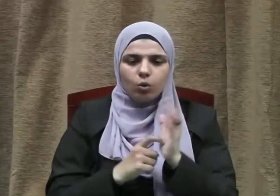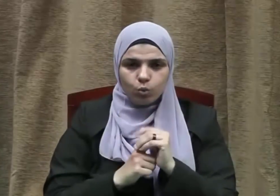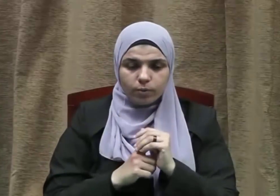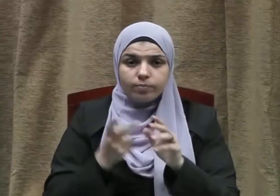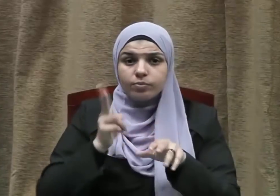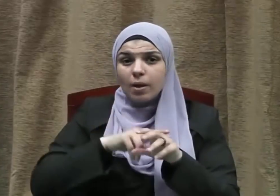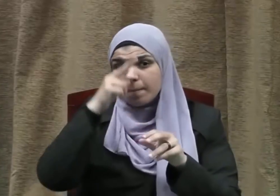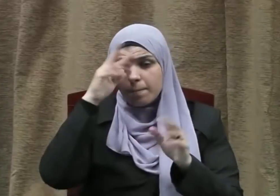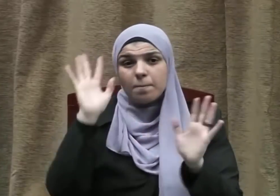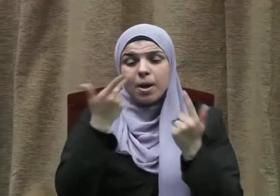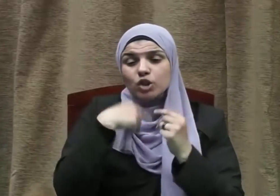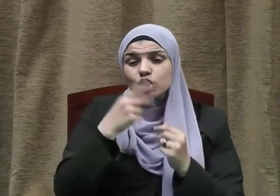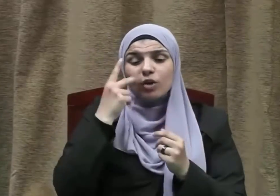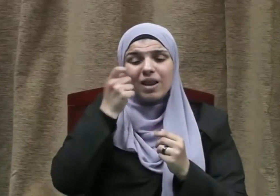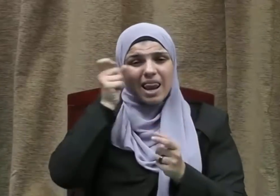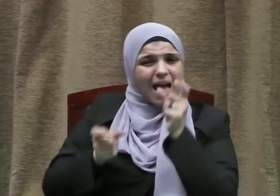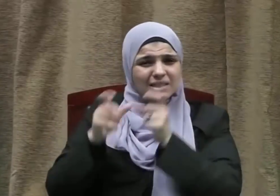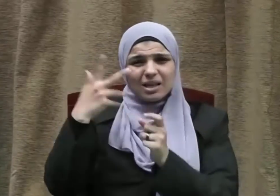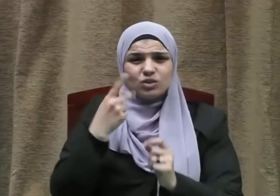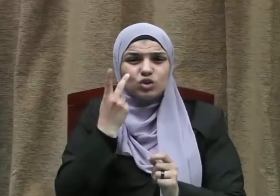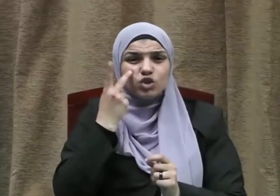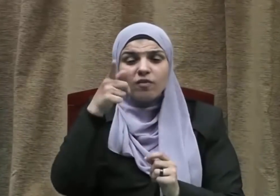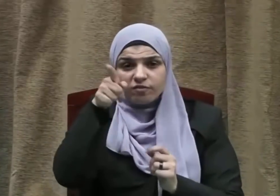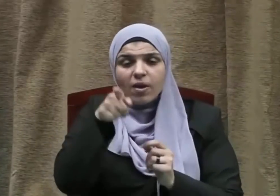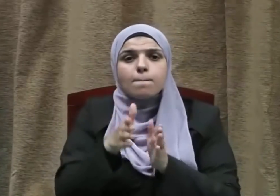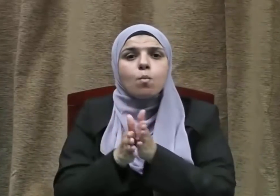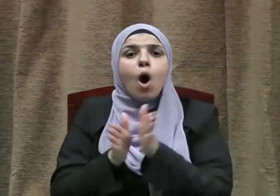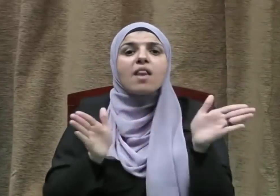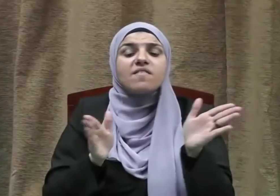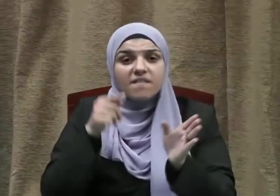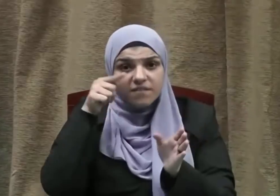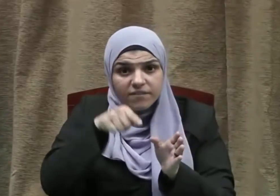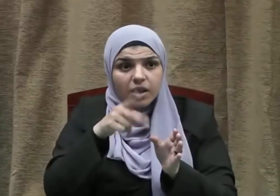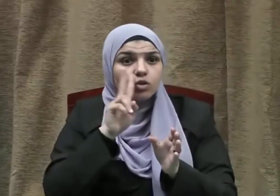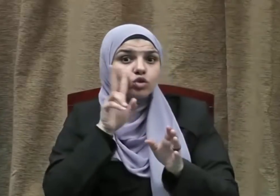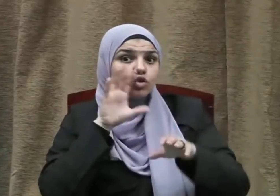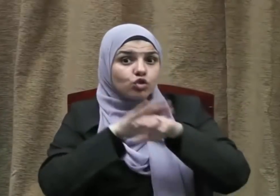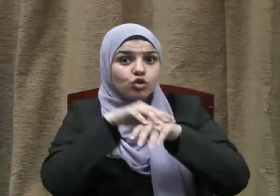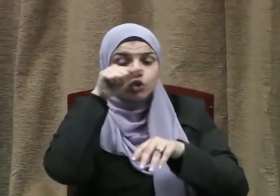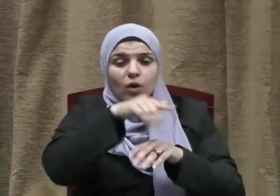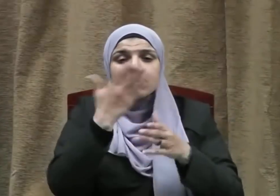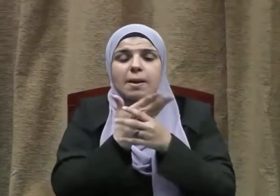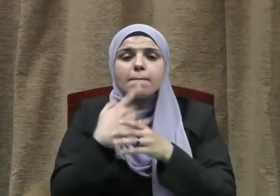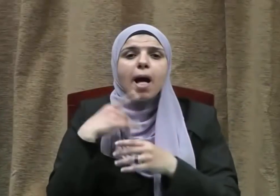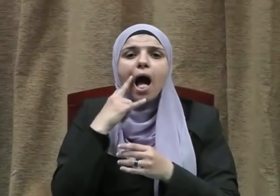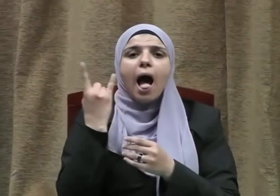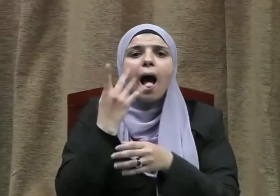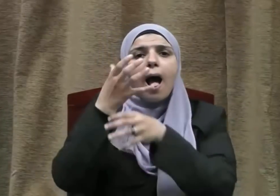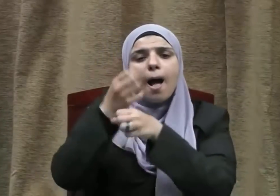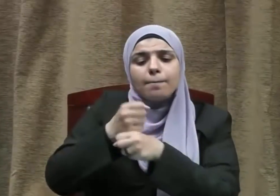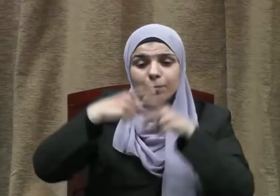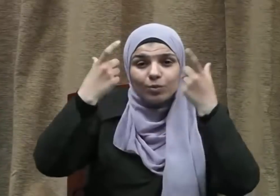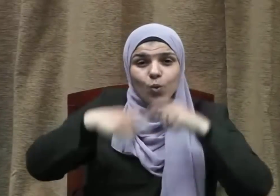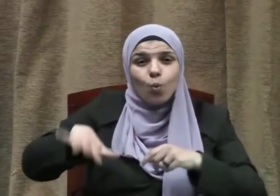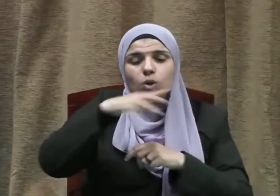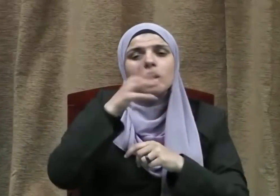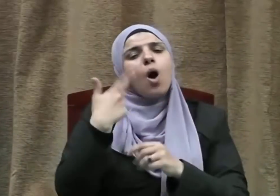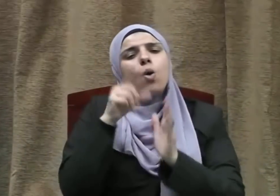قانونا ومن رأى من عامة الناس مخالفة تمس أمن وطنه أو